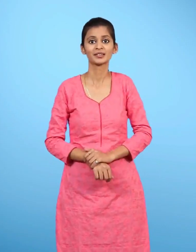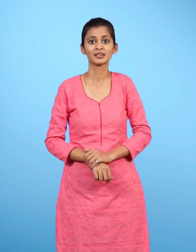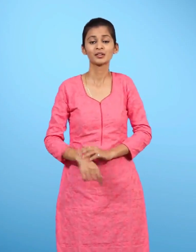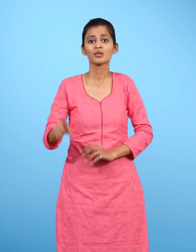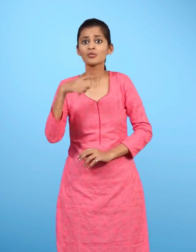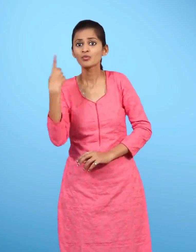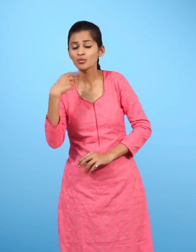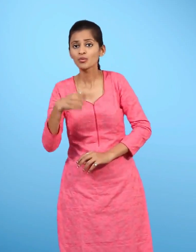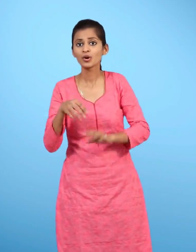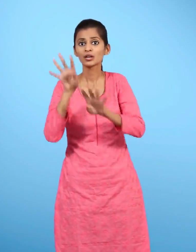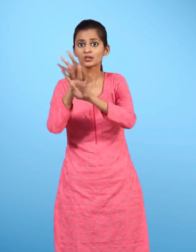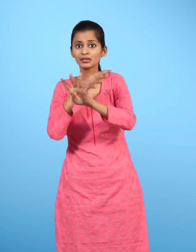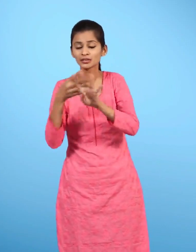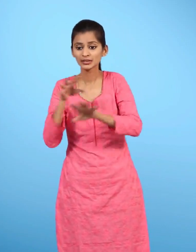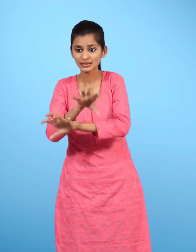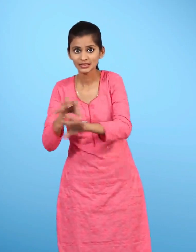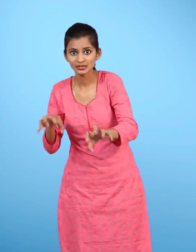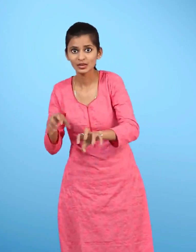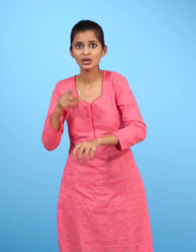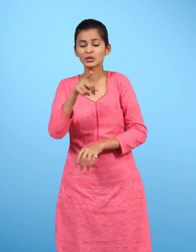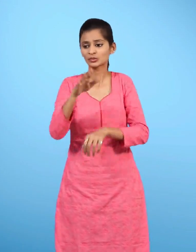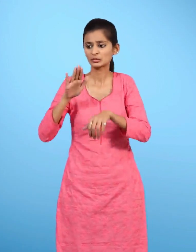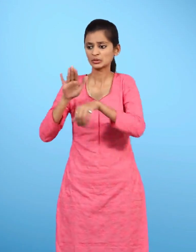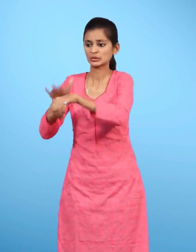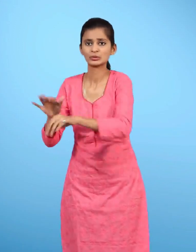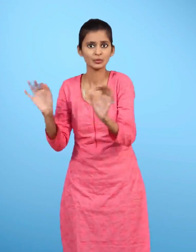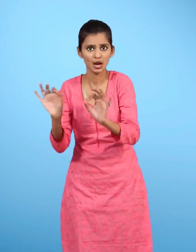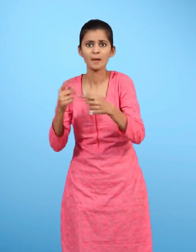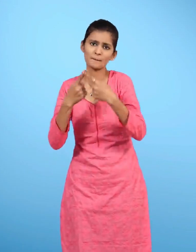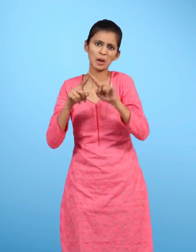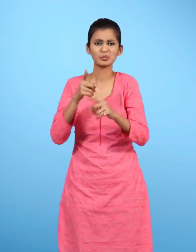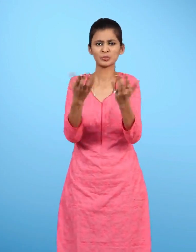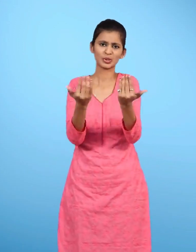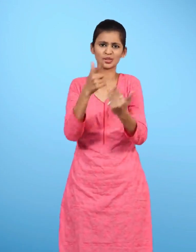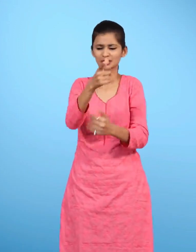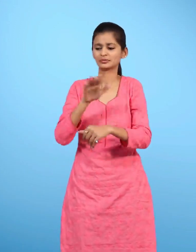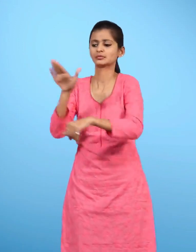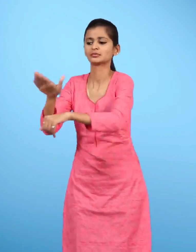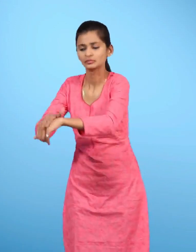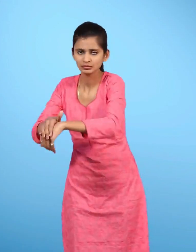ऐसे जानवर जिन्हें तुमने चूआ नहीं हैं पर चूँ सकते हो